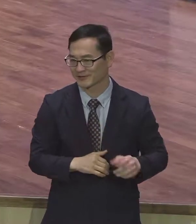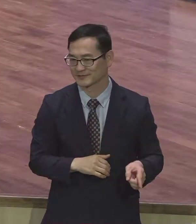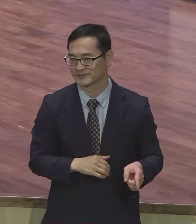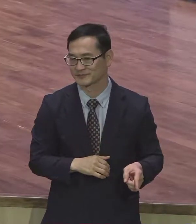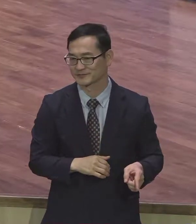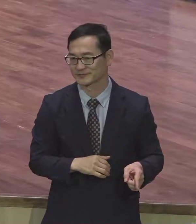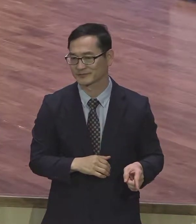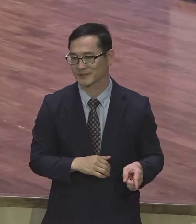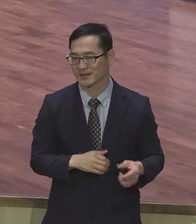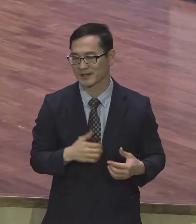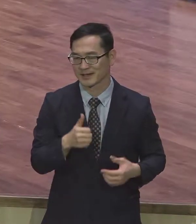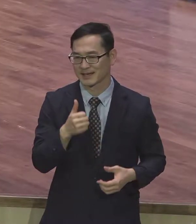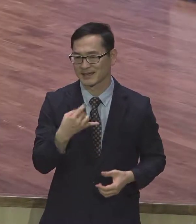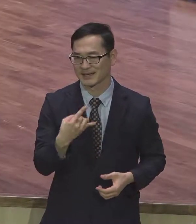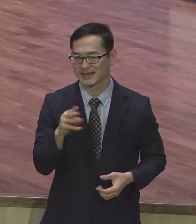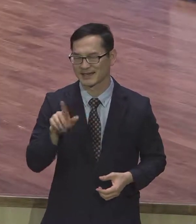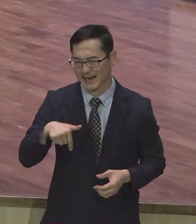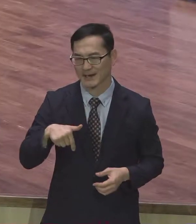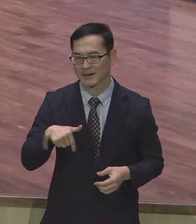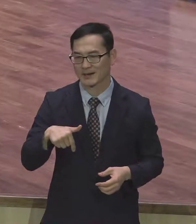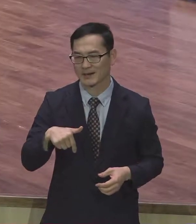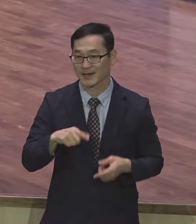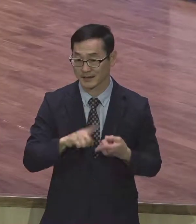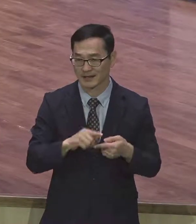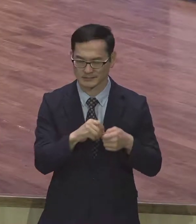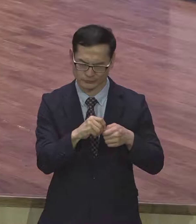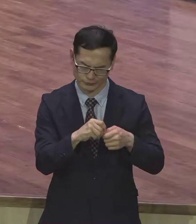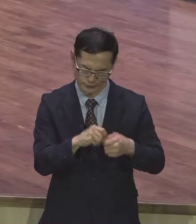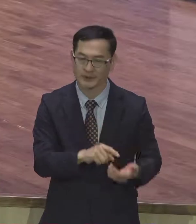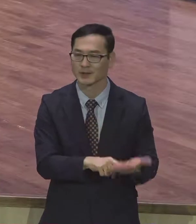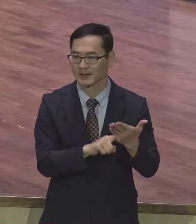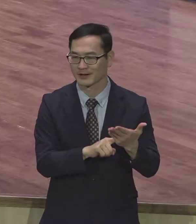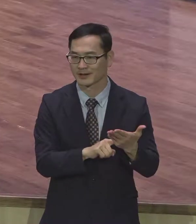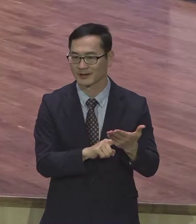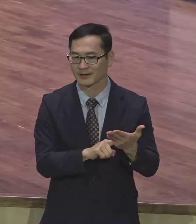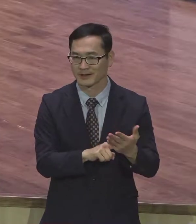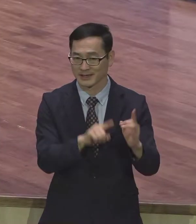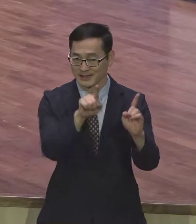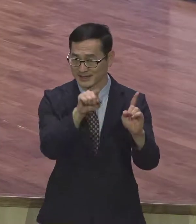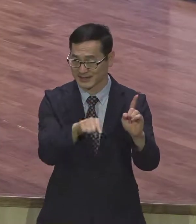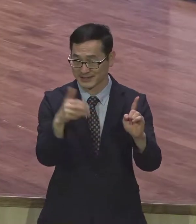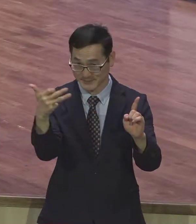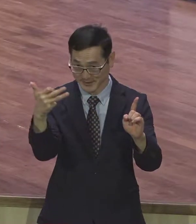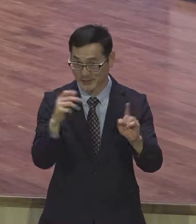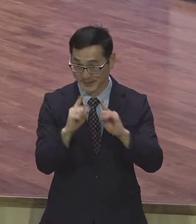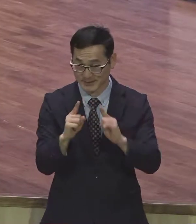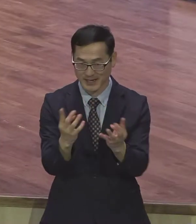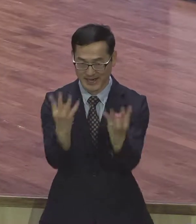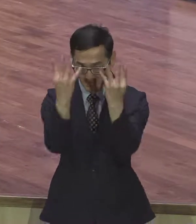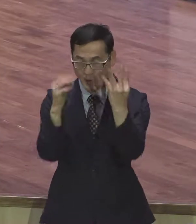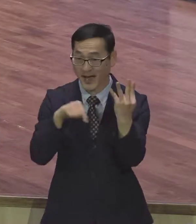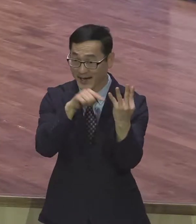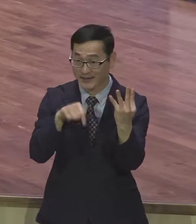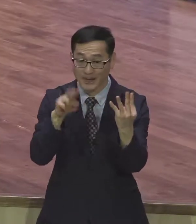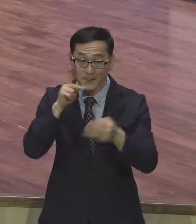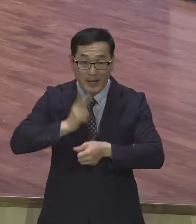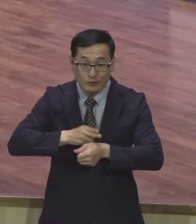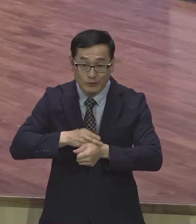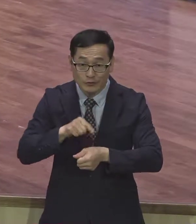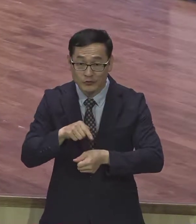아주 구체적으로 담겨있는 말씀이에요. 빌리포스 1장 18절을 보면 감옥 안에서도 참으로 이 바울은